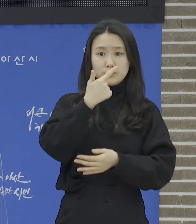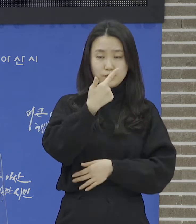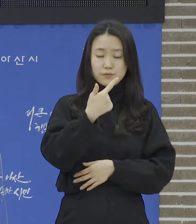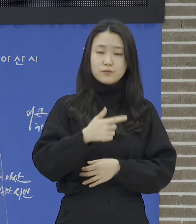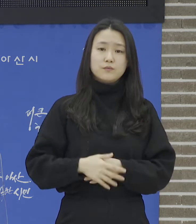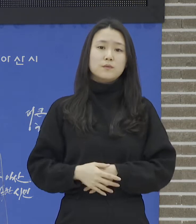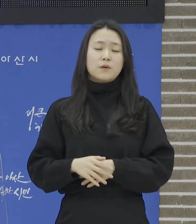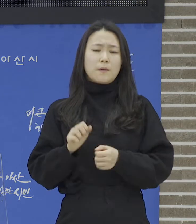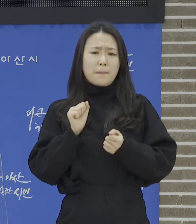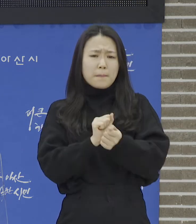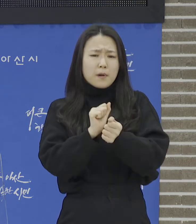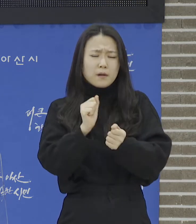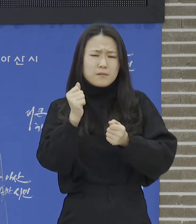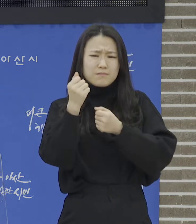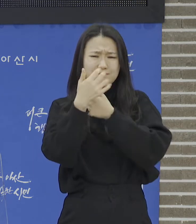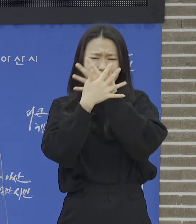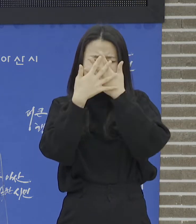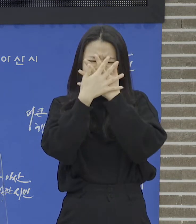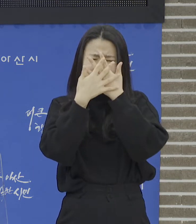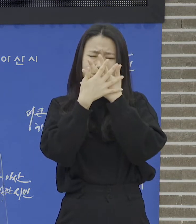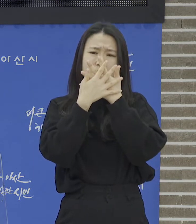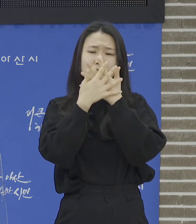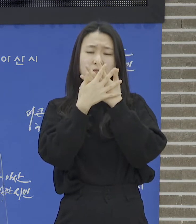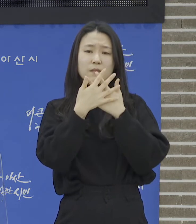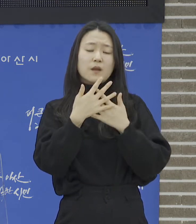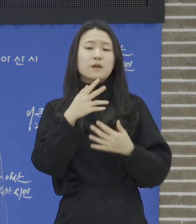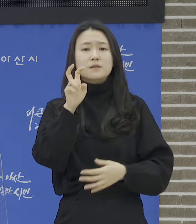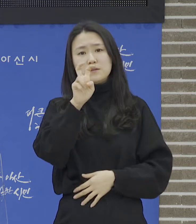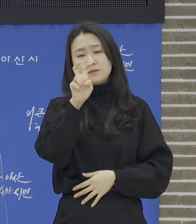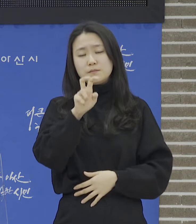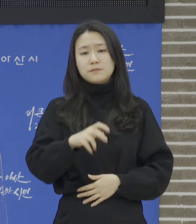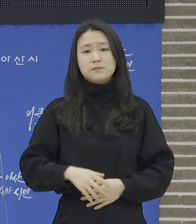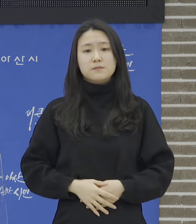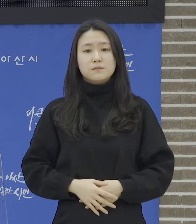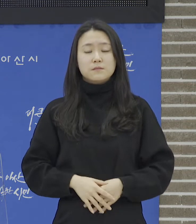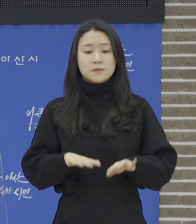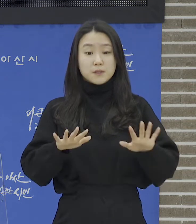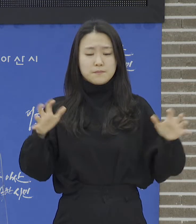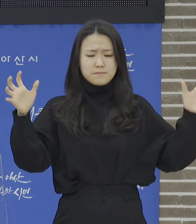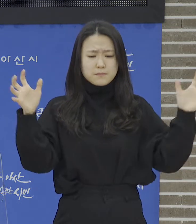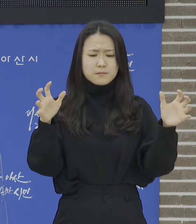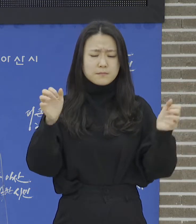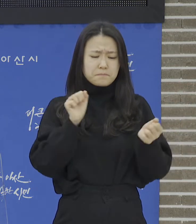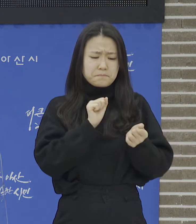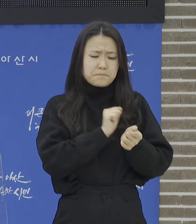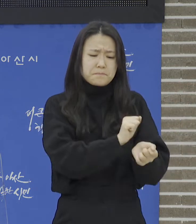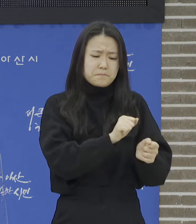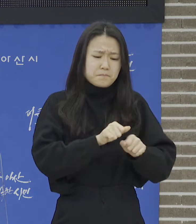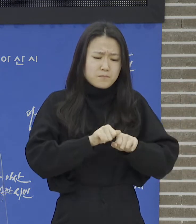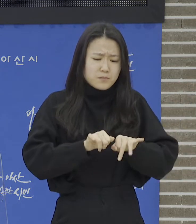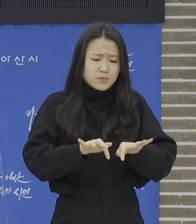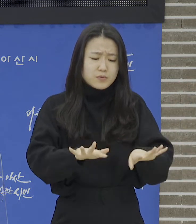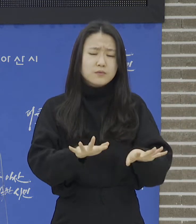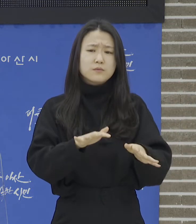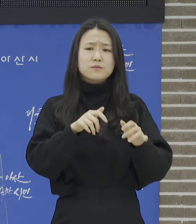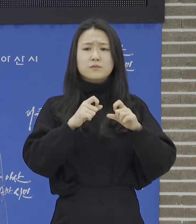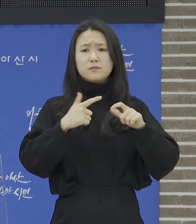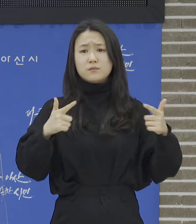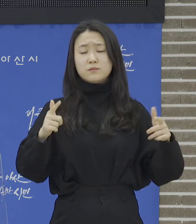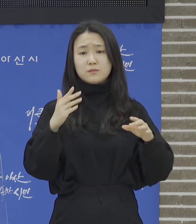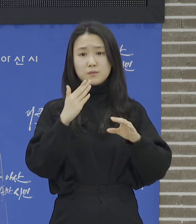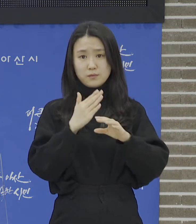불분명인 21명입니다. 또한 집단 발생도 늘고 있는데 집단 발생은 가족 간